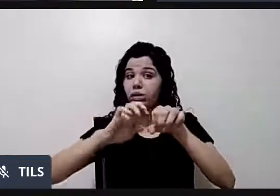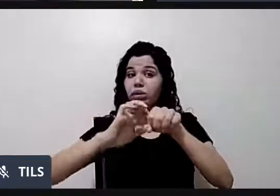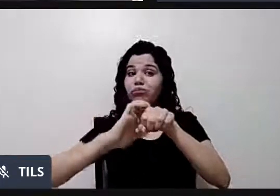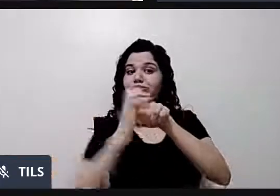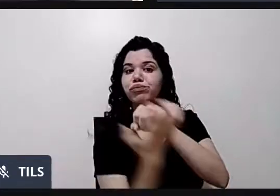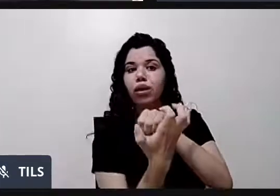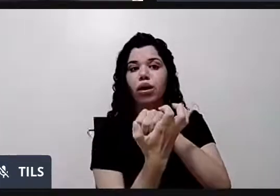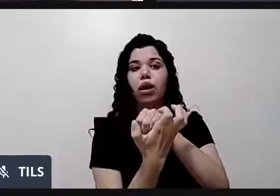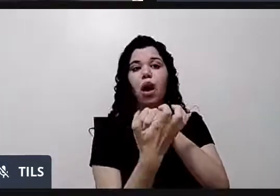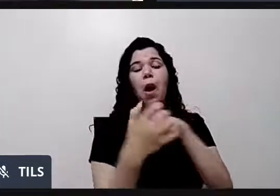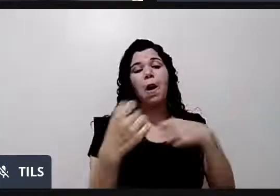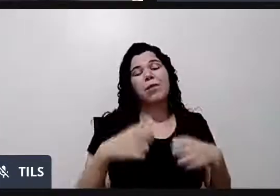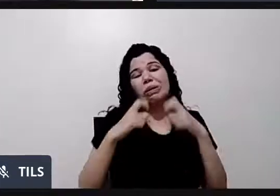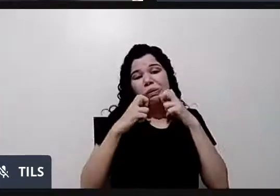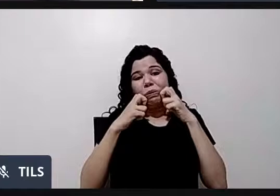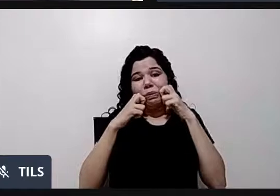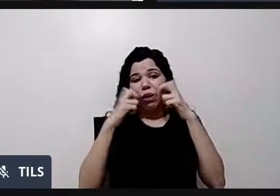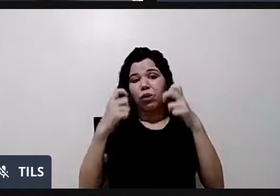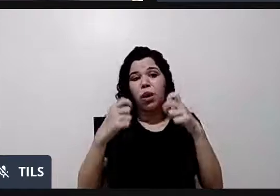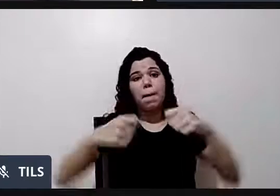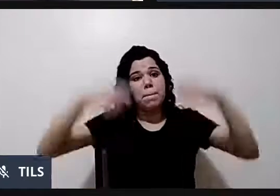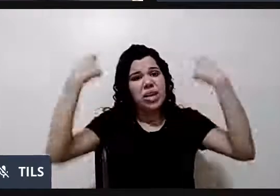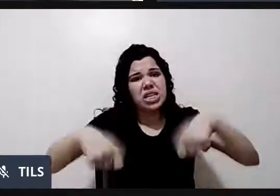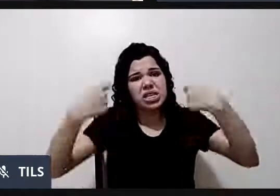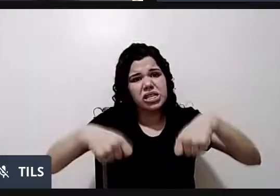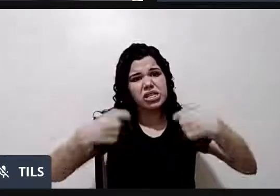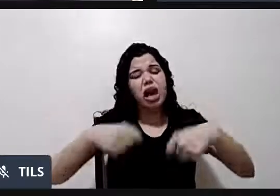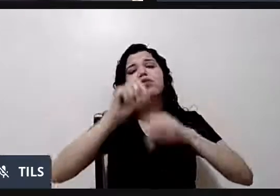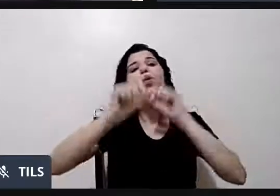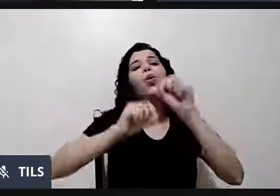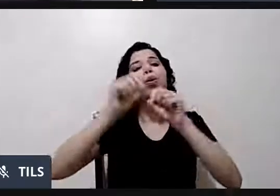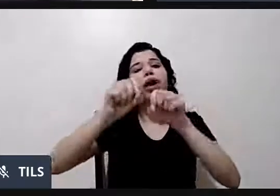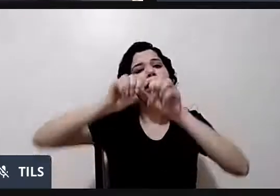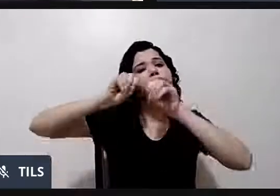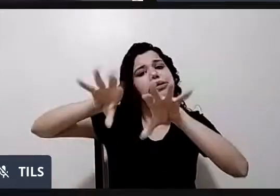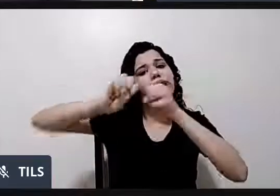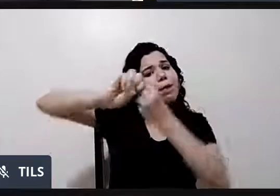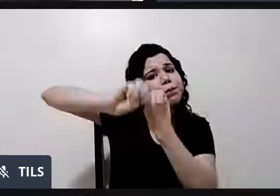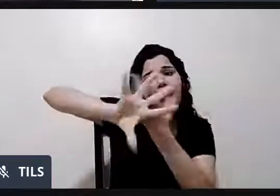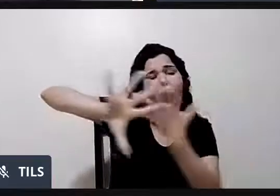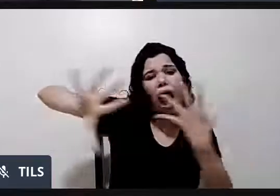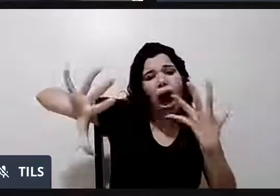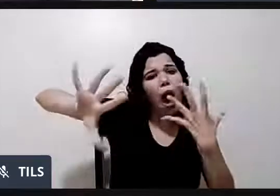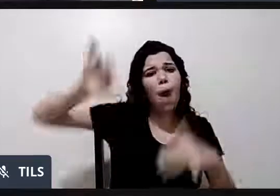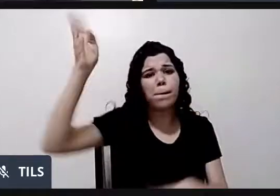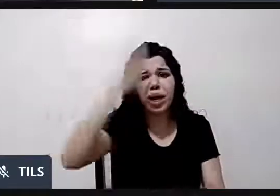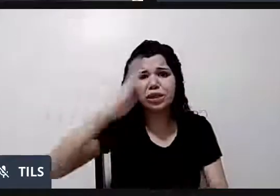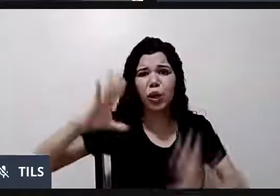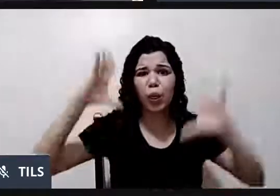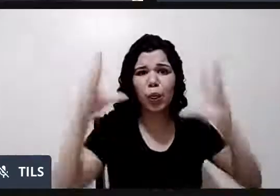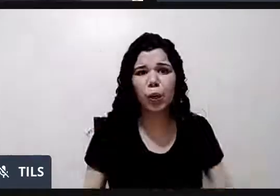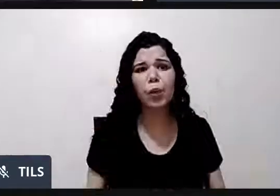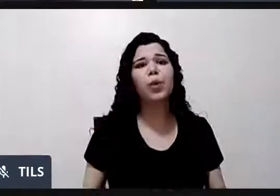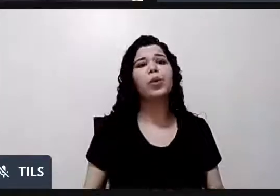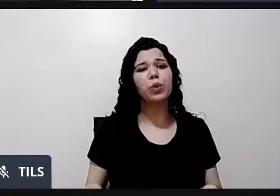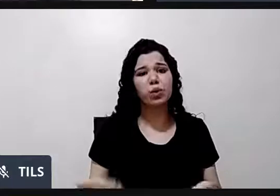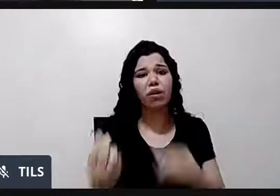estar tendo aula online no país inteiro e tudo. A Universidade é o centro da tecnologia. Mas qual é o principal